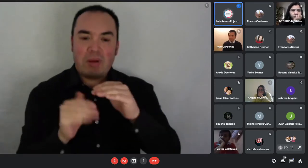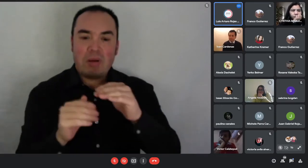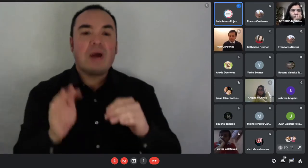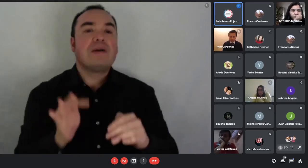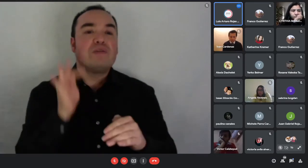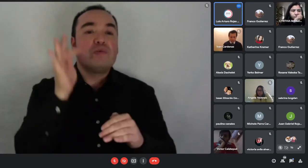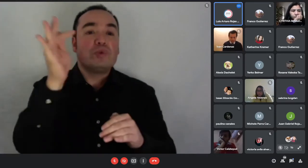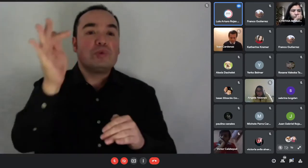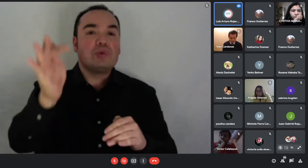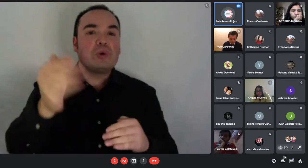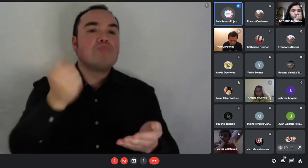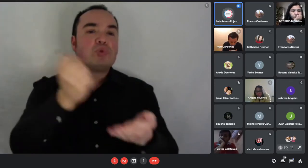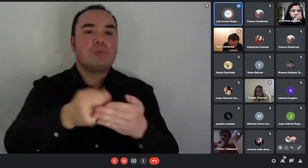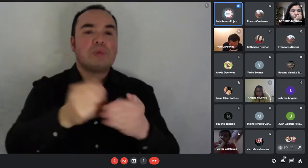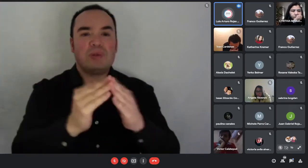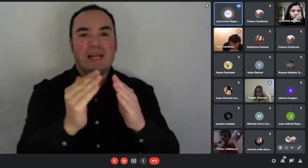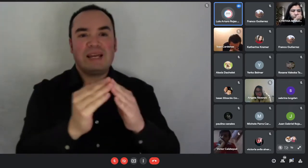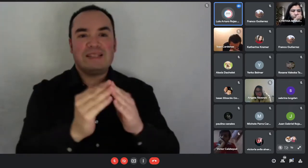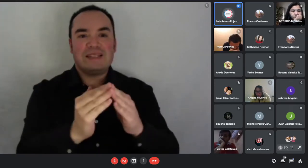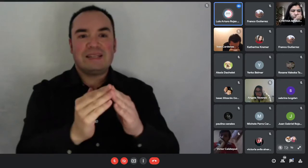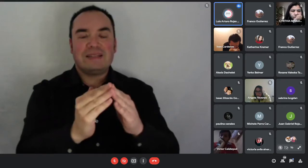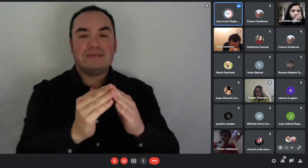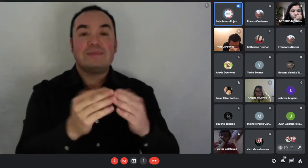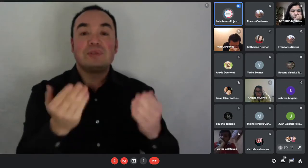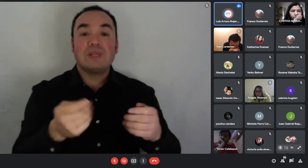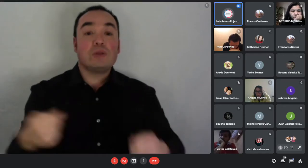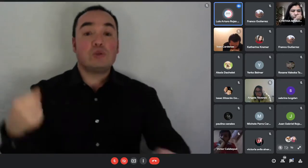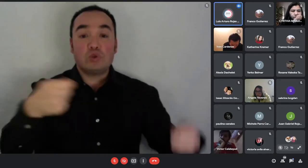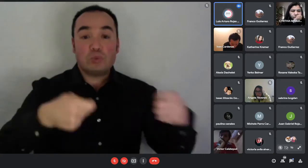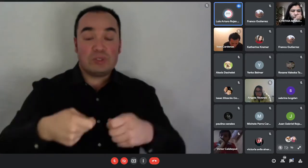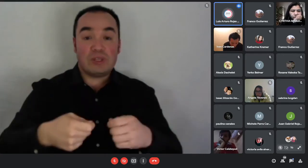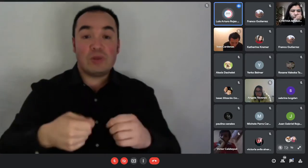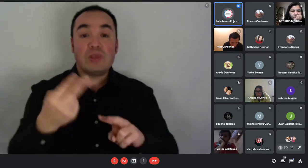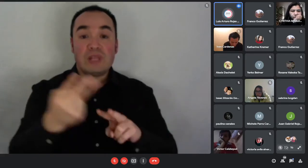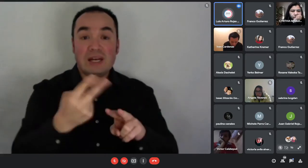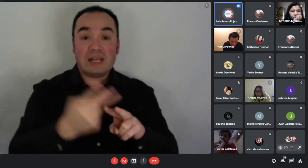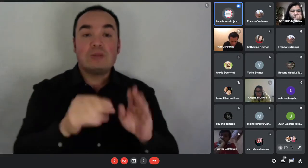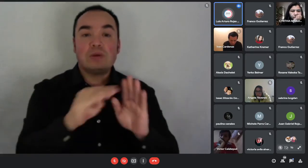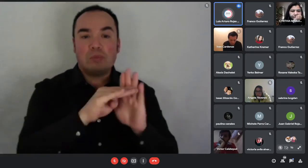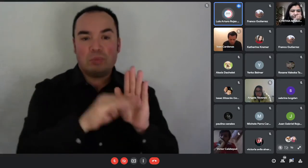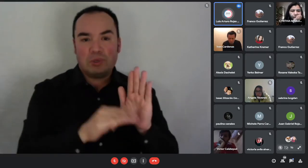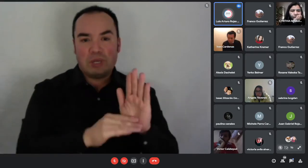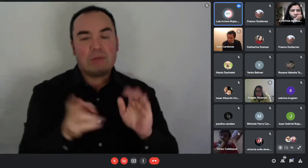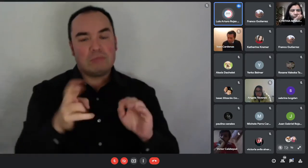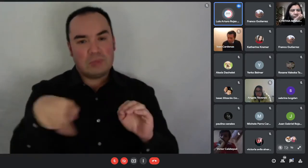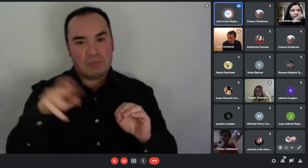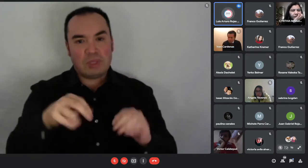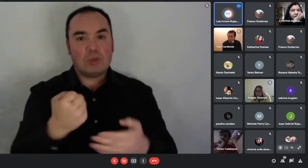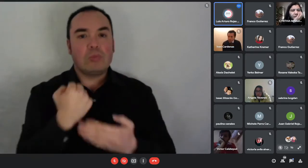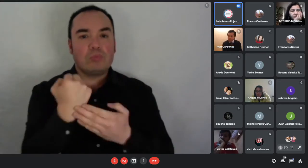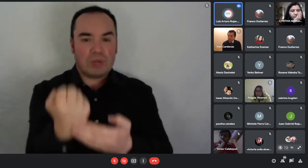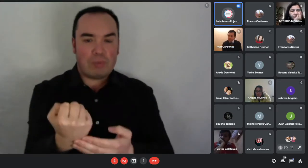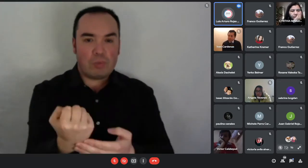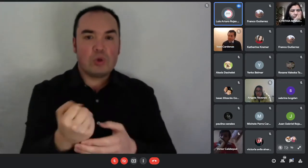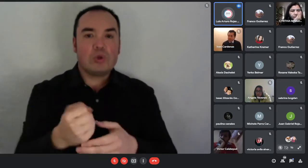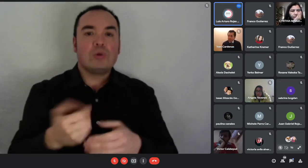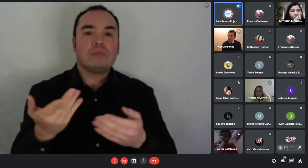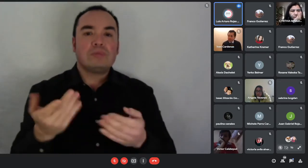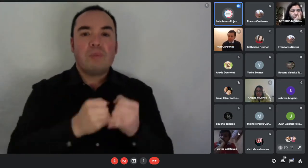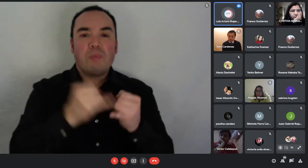es un programa que está destinado, como les decía recién, a dar una solución habitacional transitoria a familias pertenecientes en el registro social